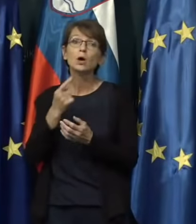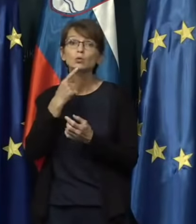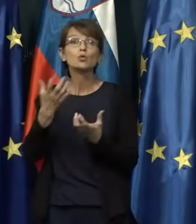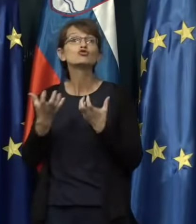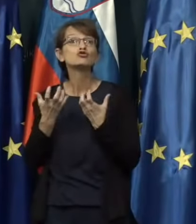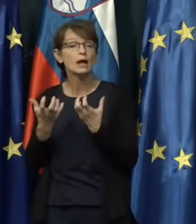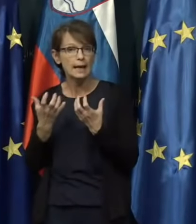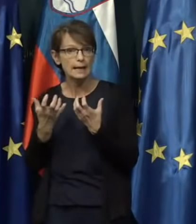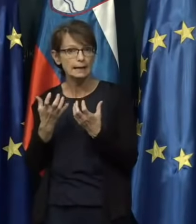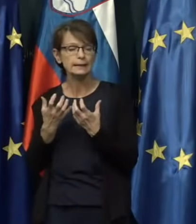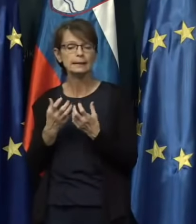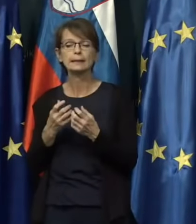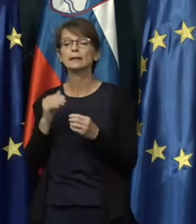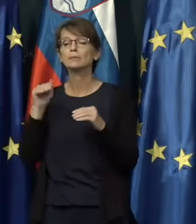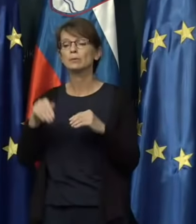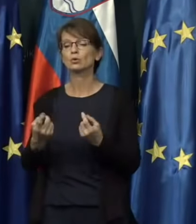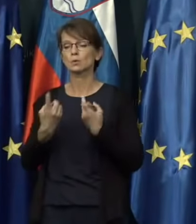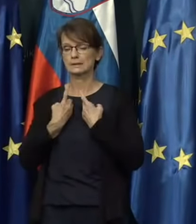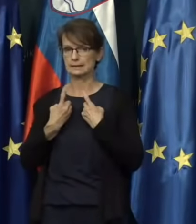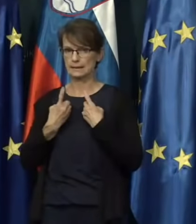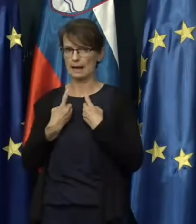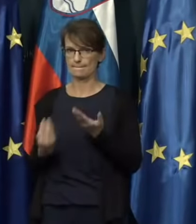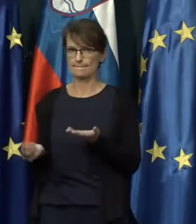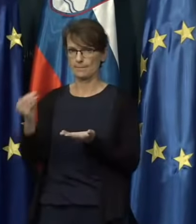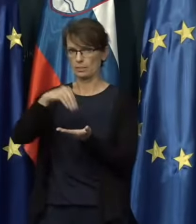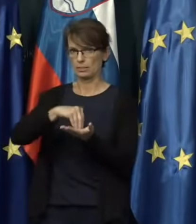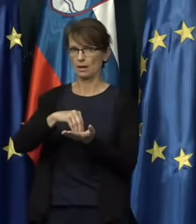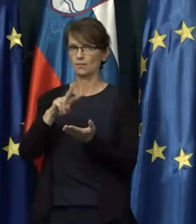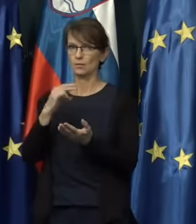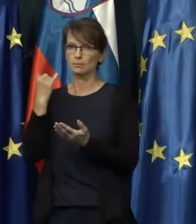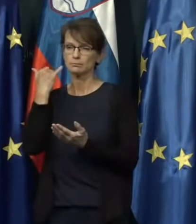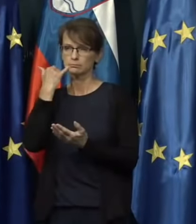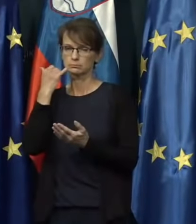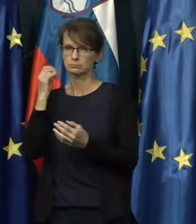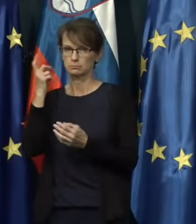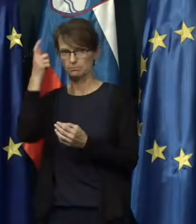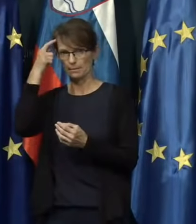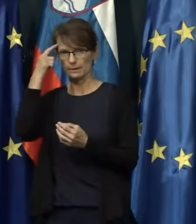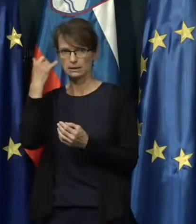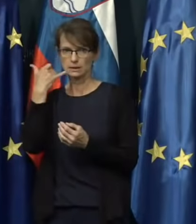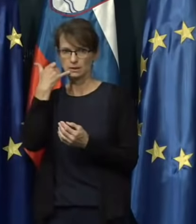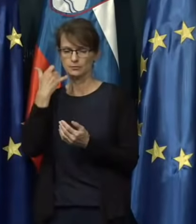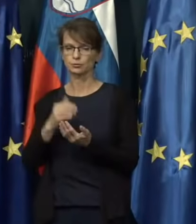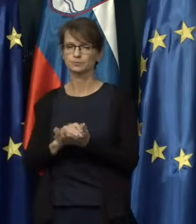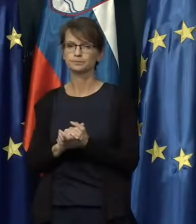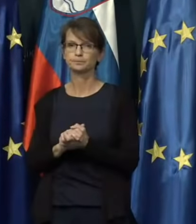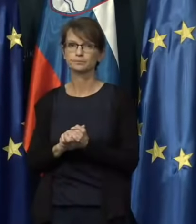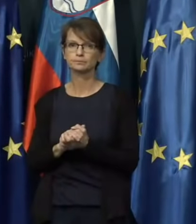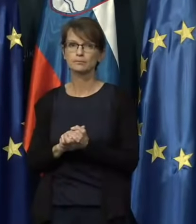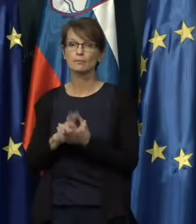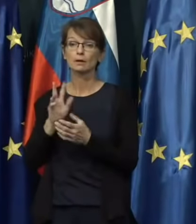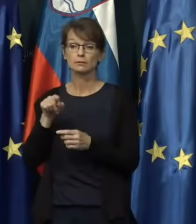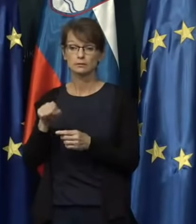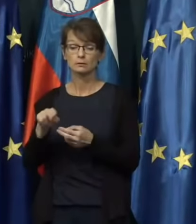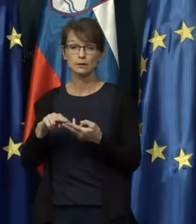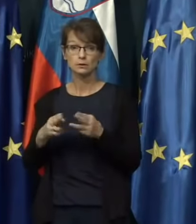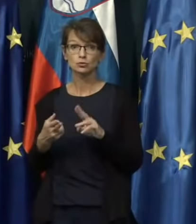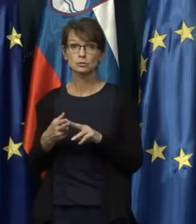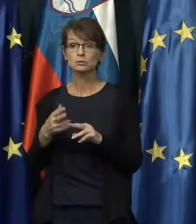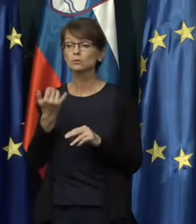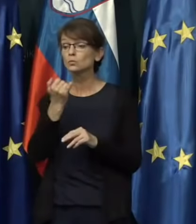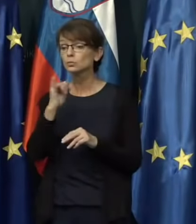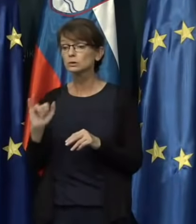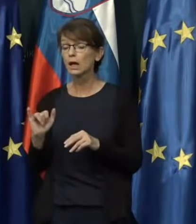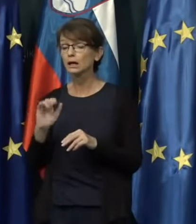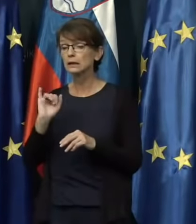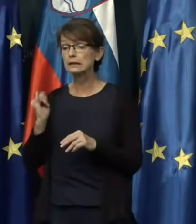bi morali na mestici pač pametni telefon. In potem na ta način je tudi vsak